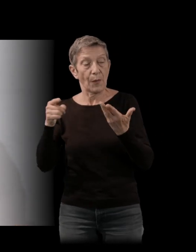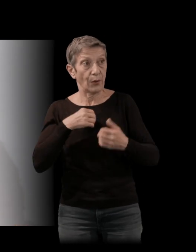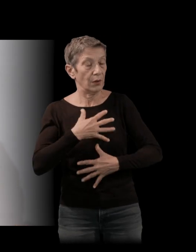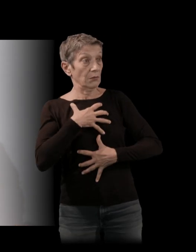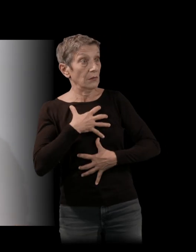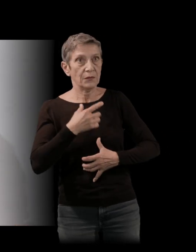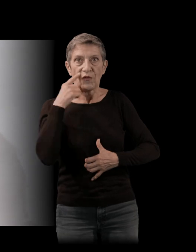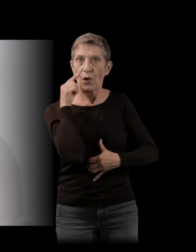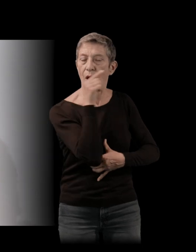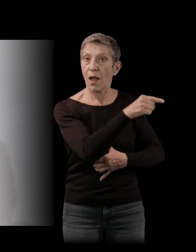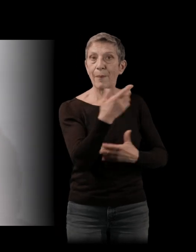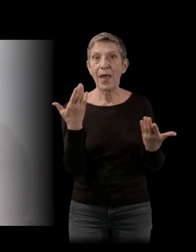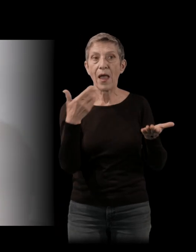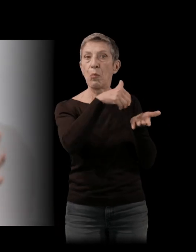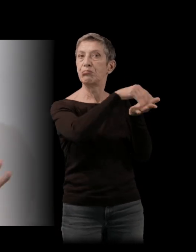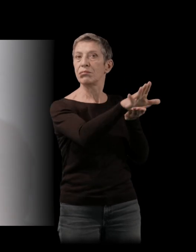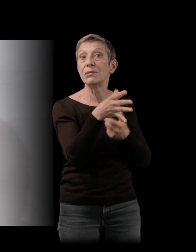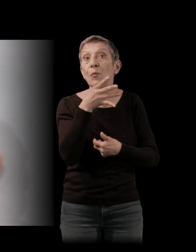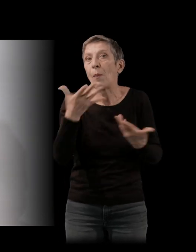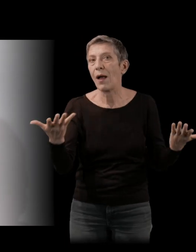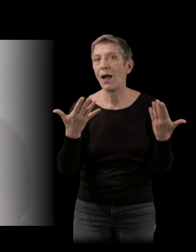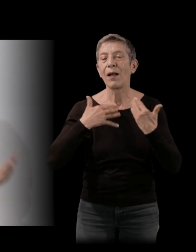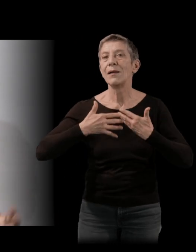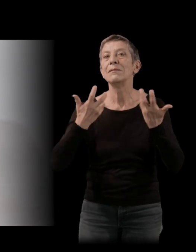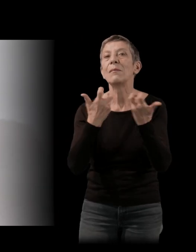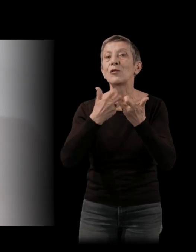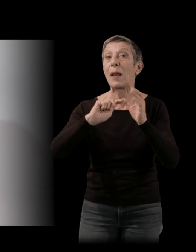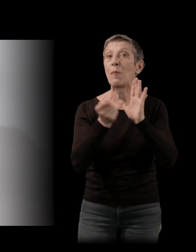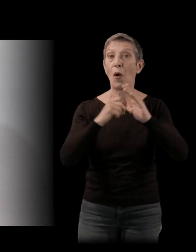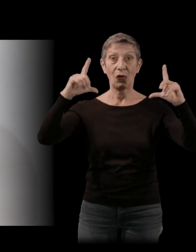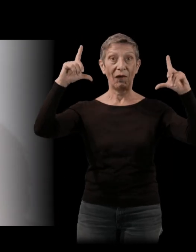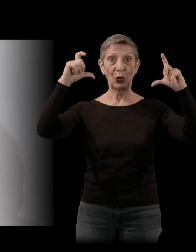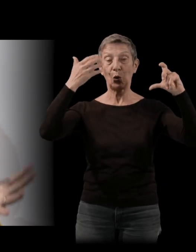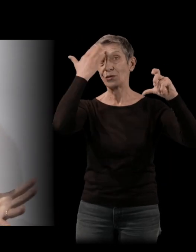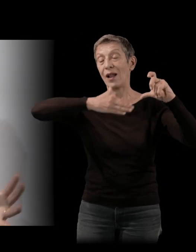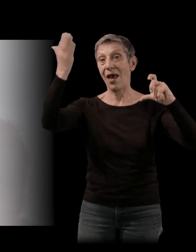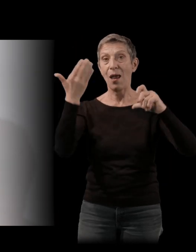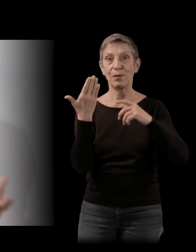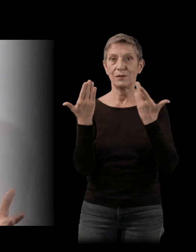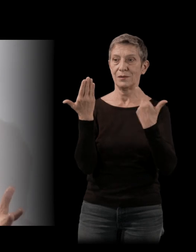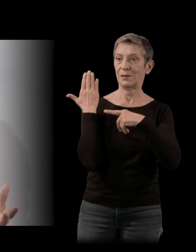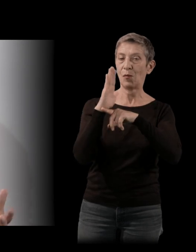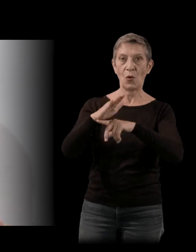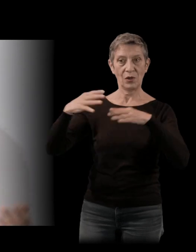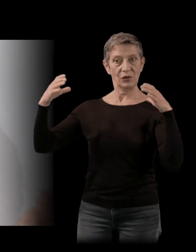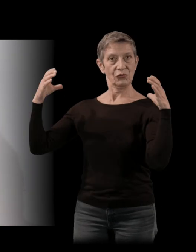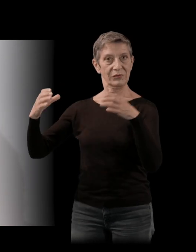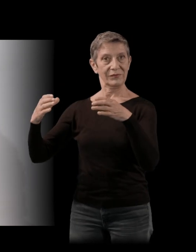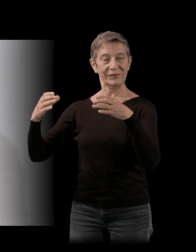le renier complètement. Et sur la photo de l'époque très connue qui montre la génération de la Nouvelle Vague, finalement, il est présent